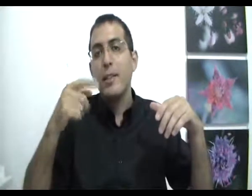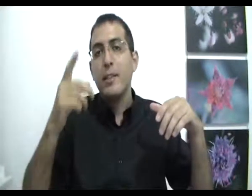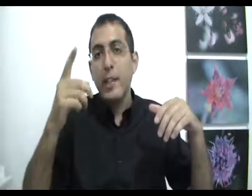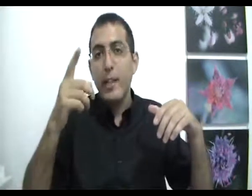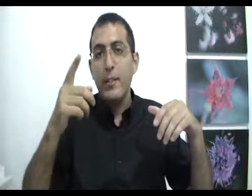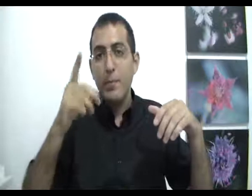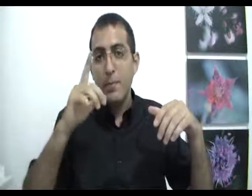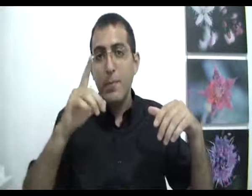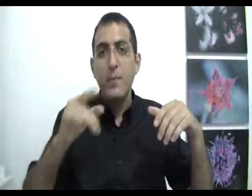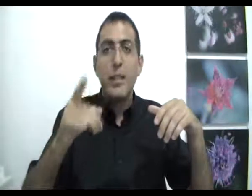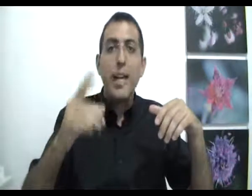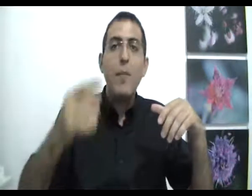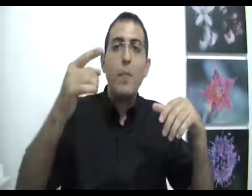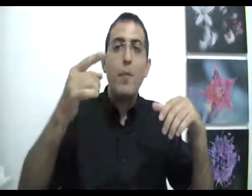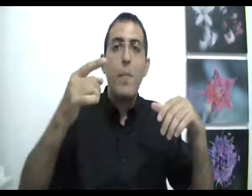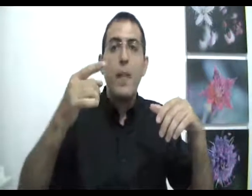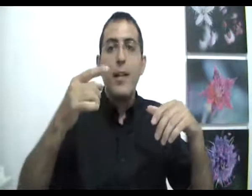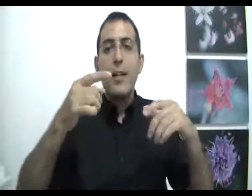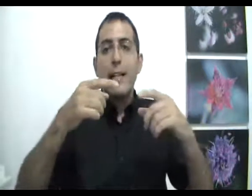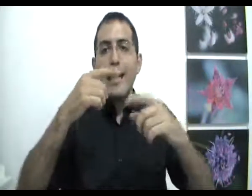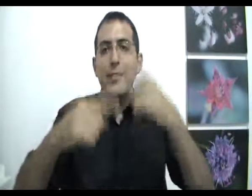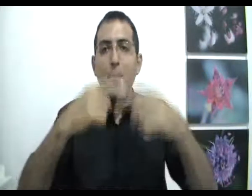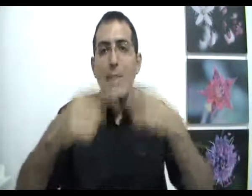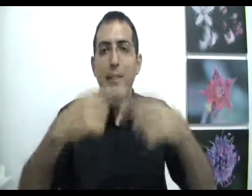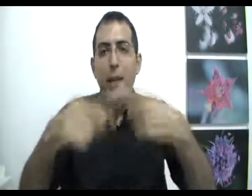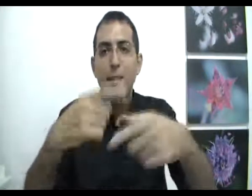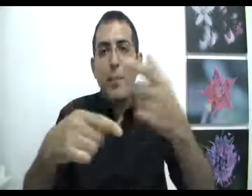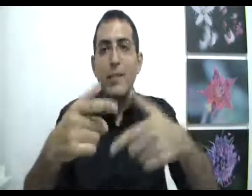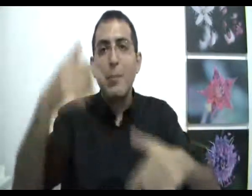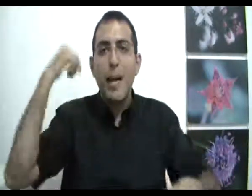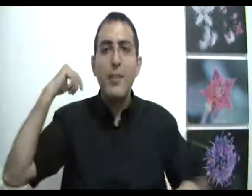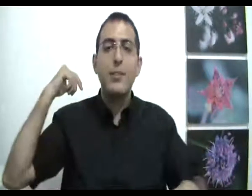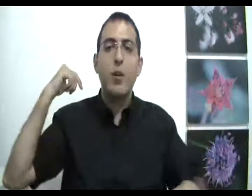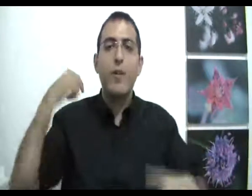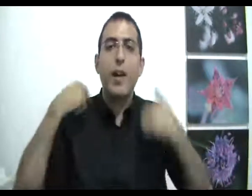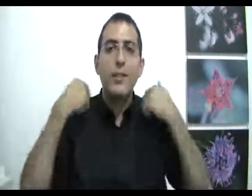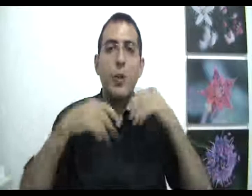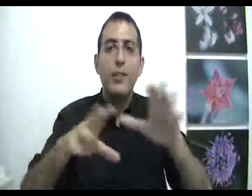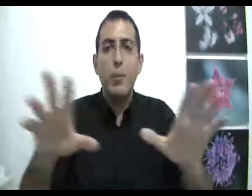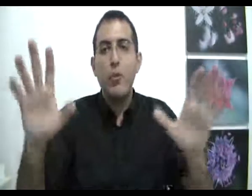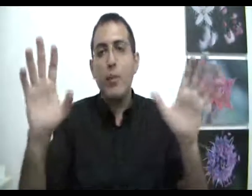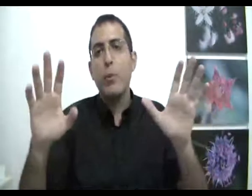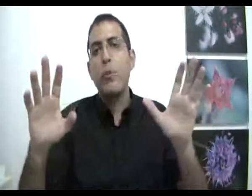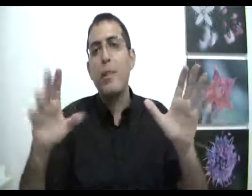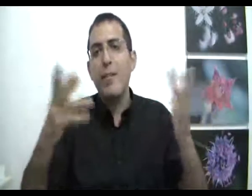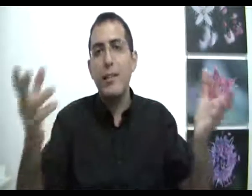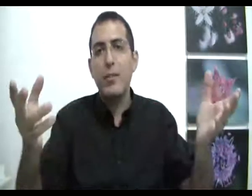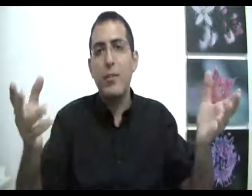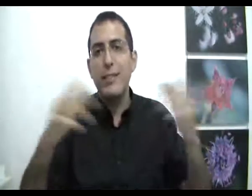כי אם יש סיבה לסיבה לסיבה לסיבה עד עם סוף, אז כל הסיבות שוות באותו מידה, ואז